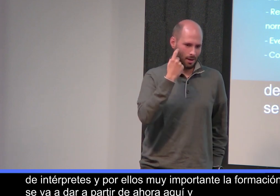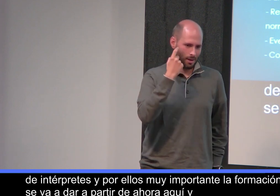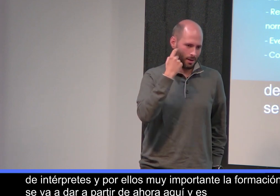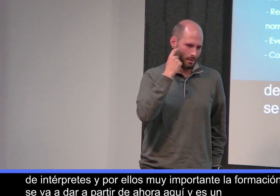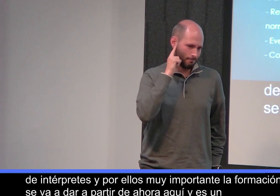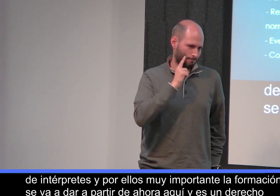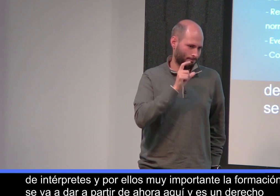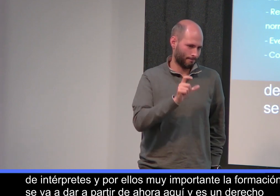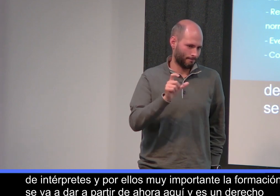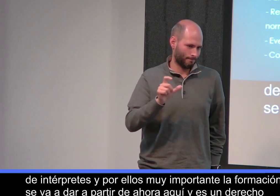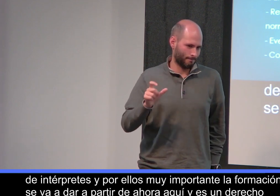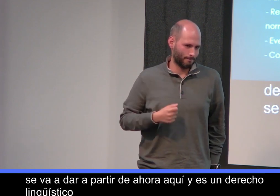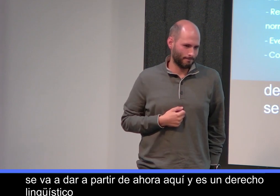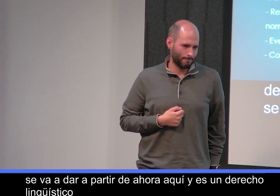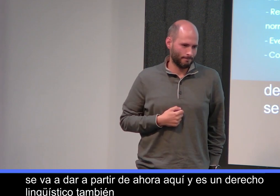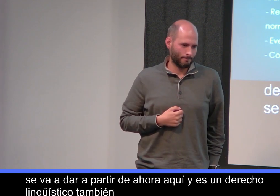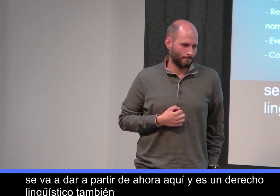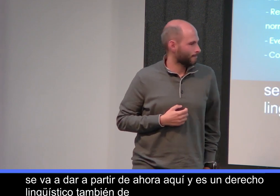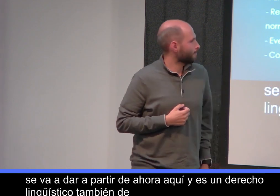lingüístico también de las personas sordas.